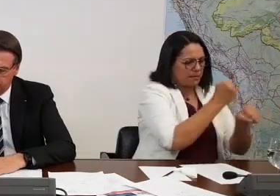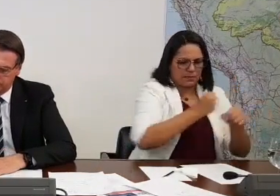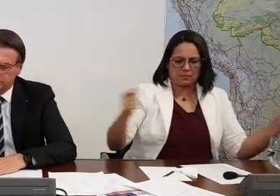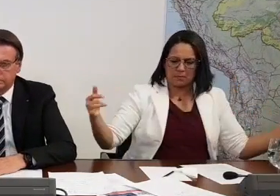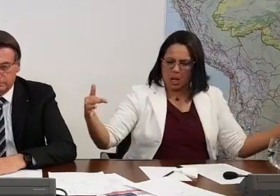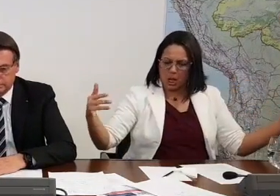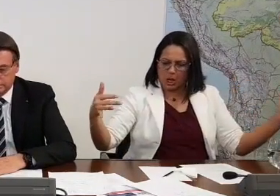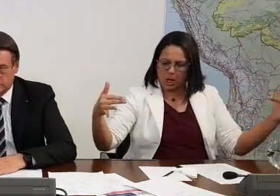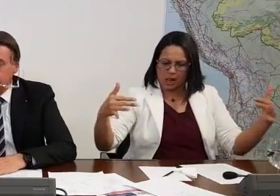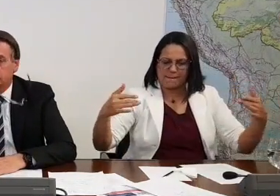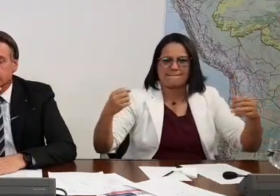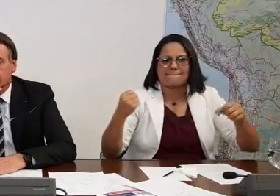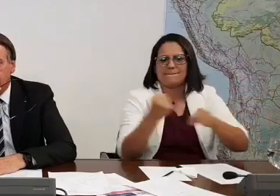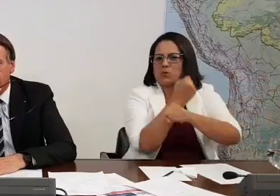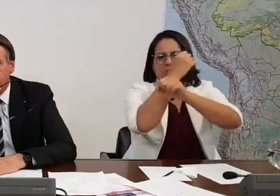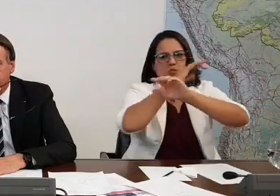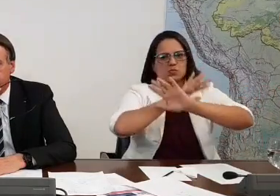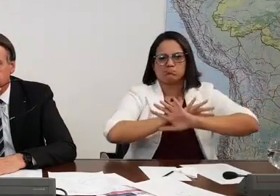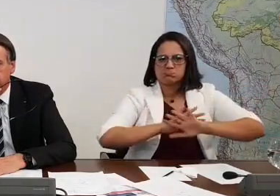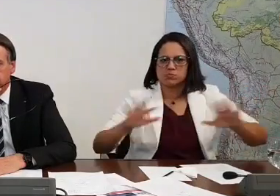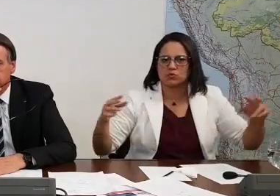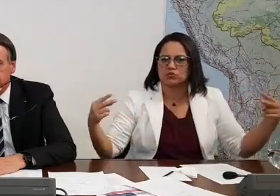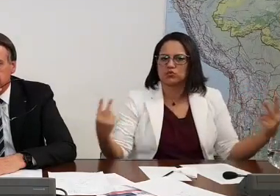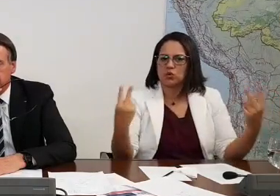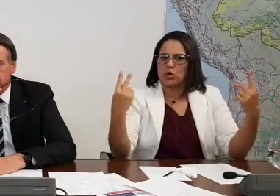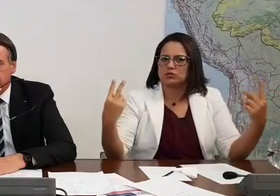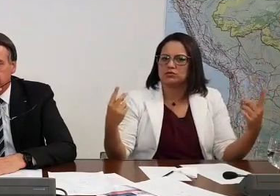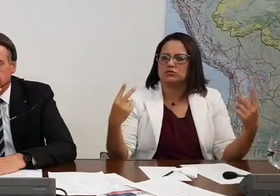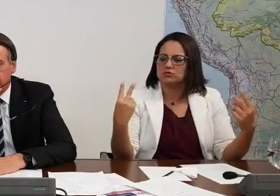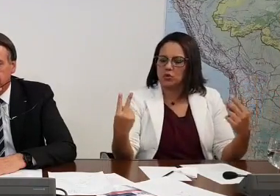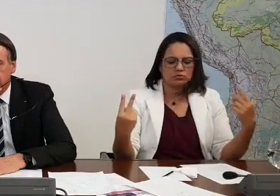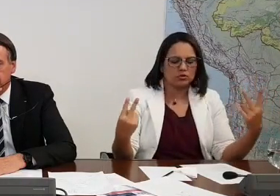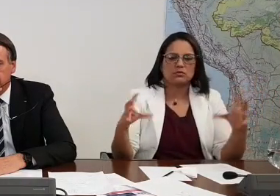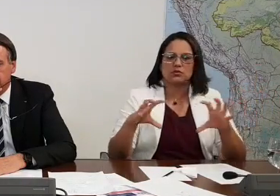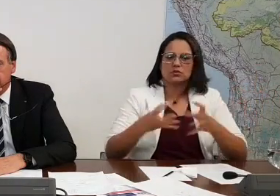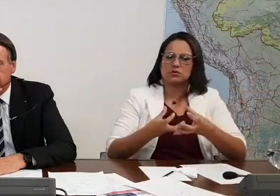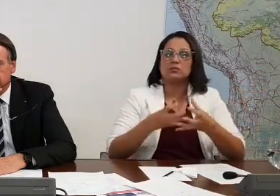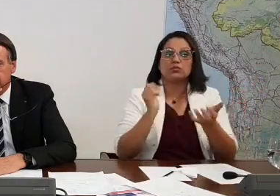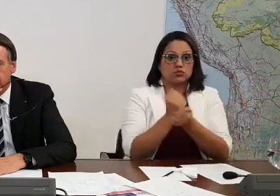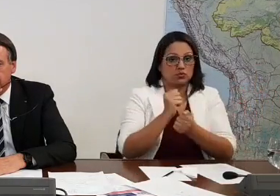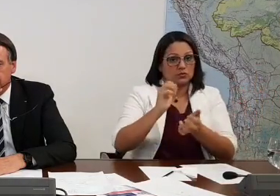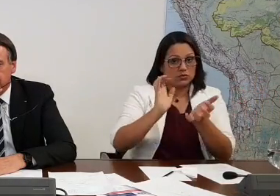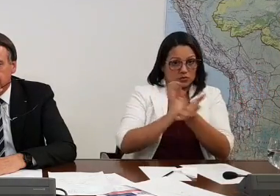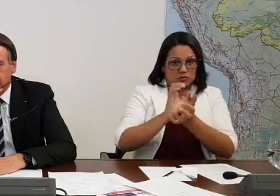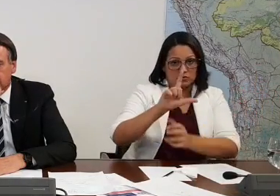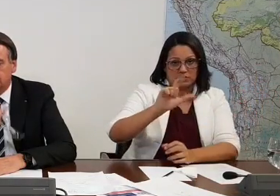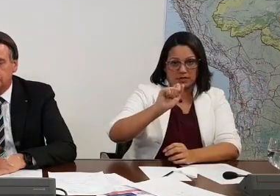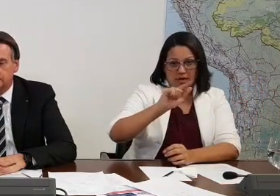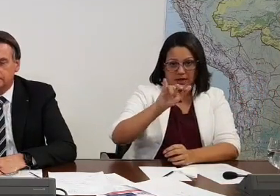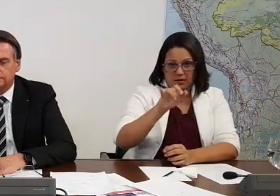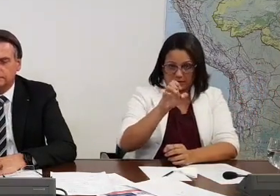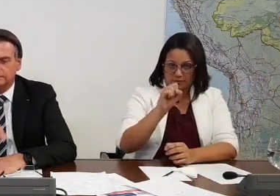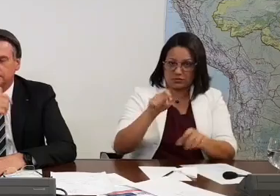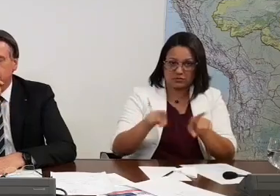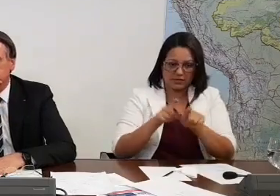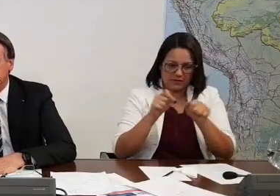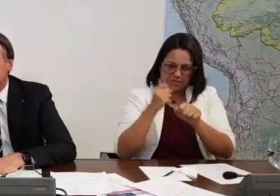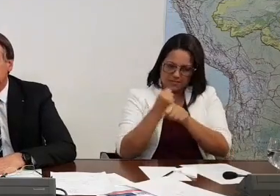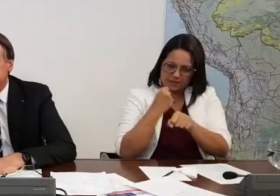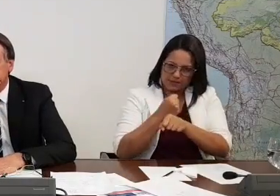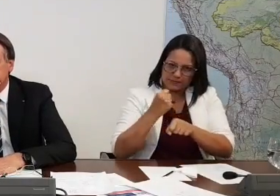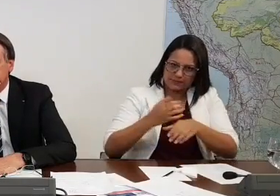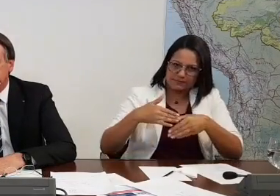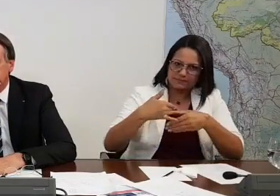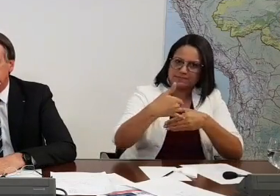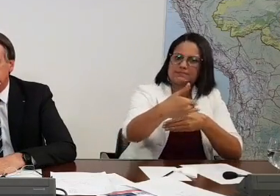os dois batalhões estão juntos, juntamente com o batalhão de Lages, para fazer o fechamento dessa rodovia até Meritituba,